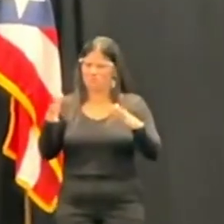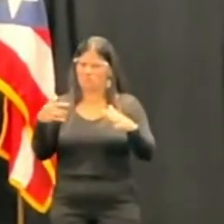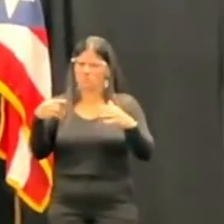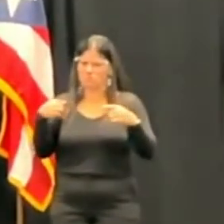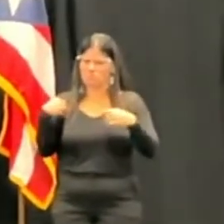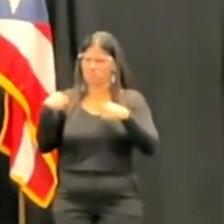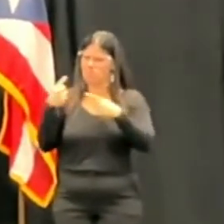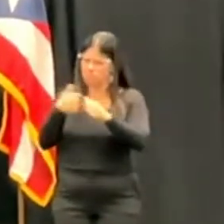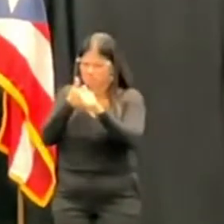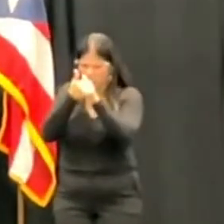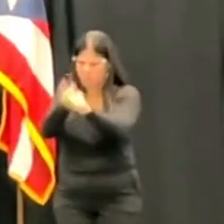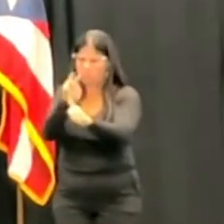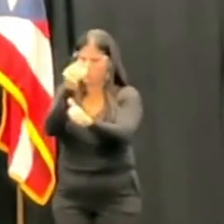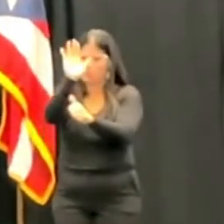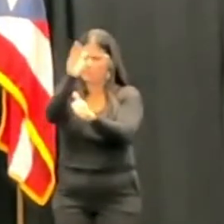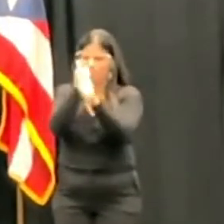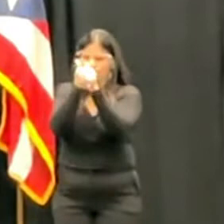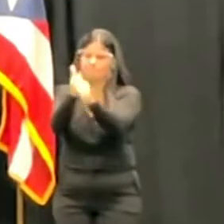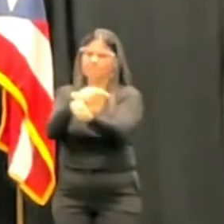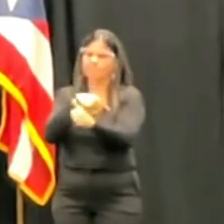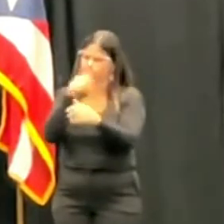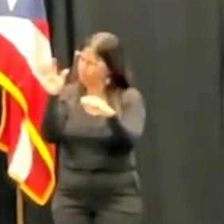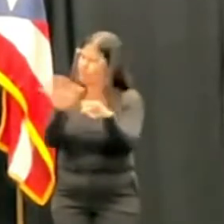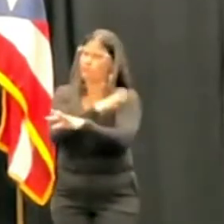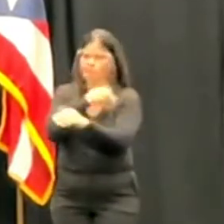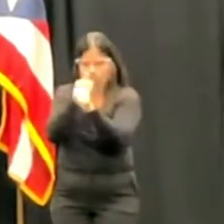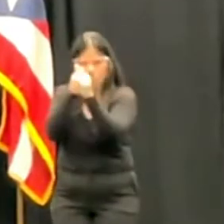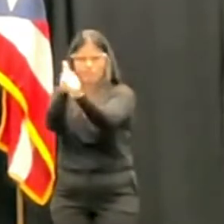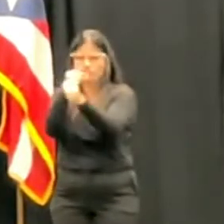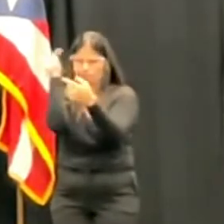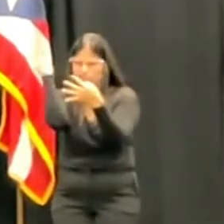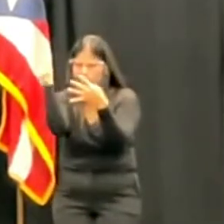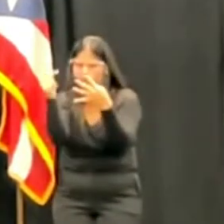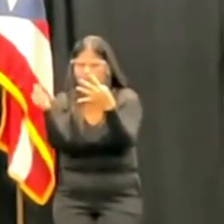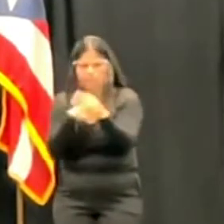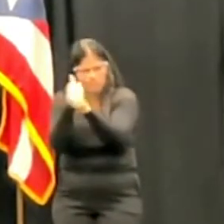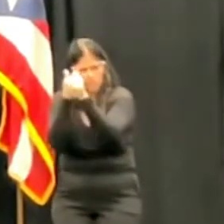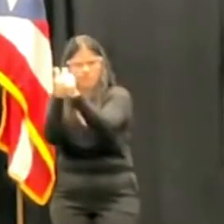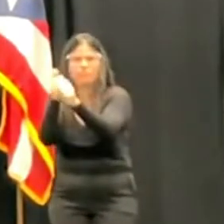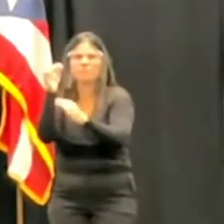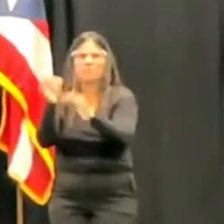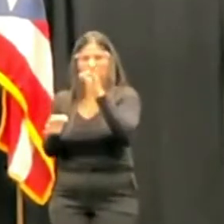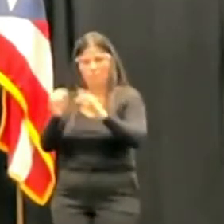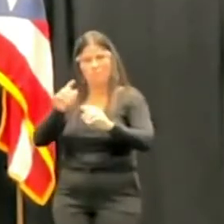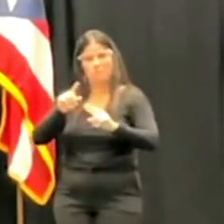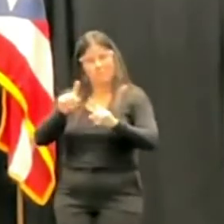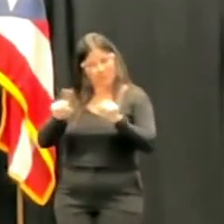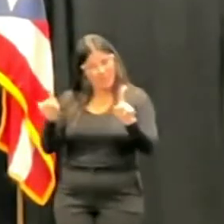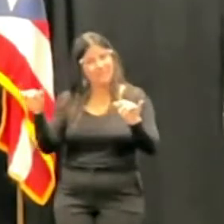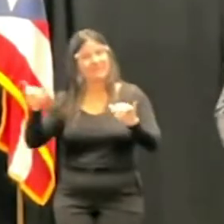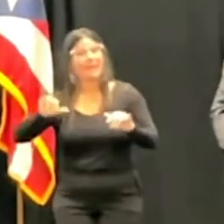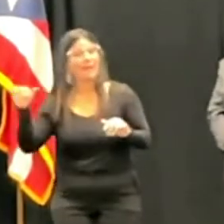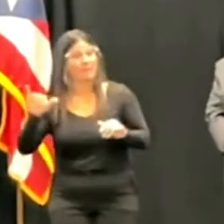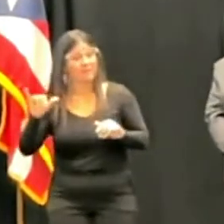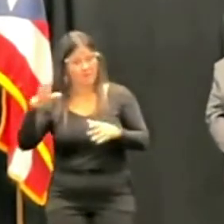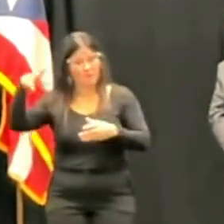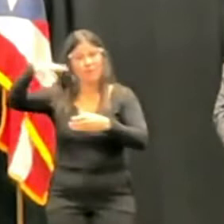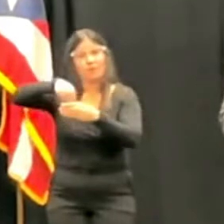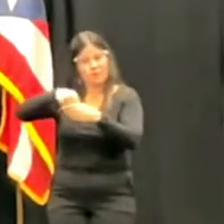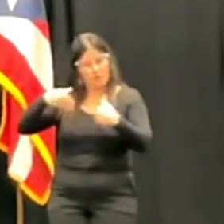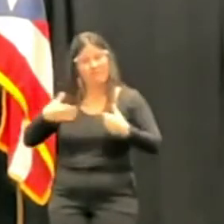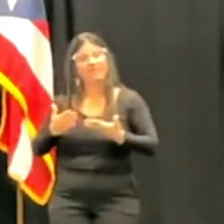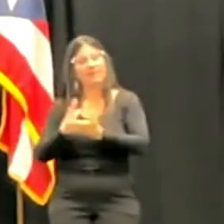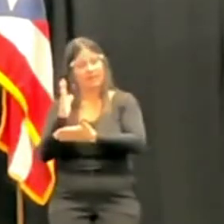los cánones de ética, no solamente de la profesión legal, sino de los cánones de ética de la judicatura. Así que,